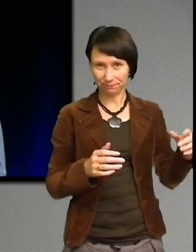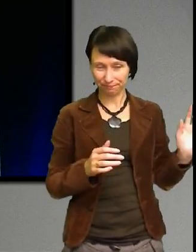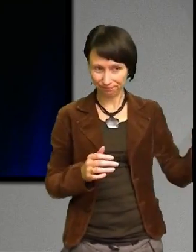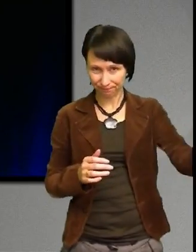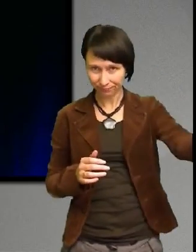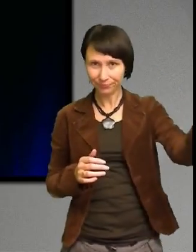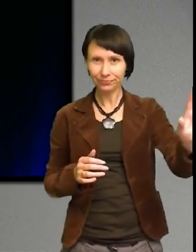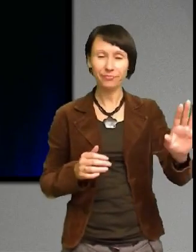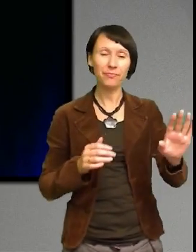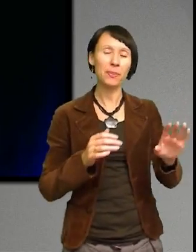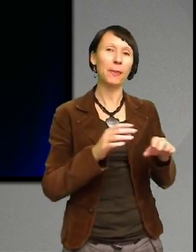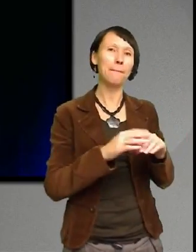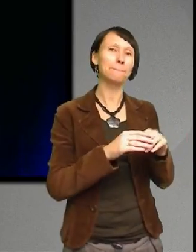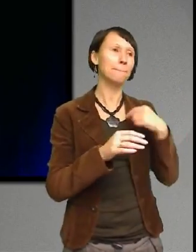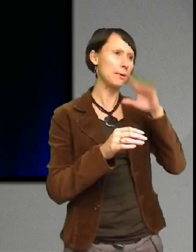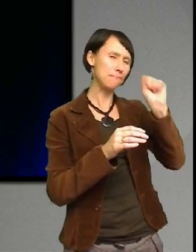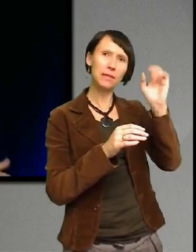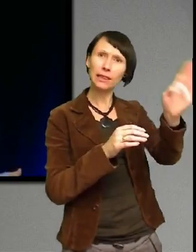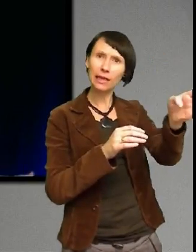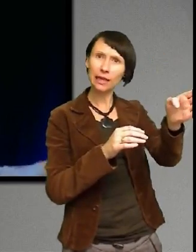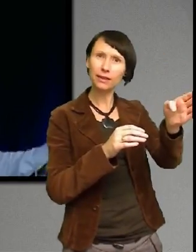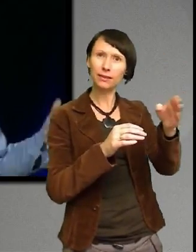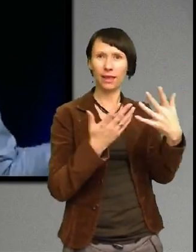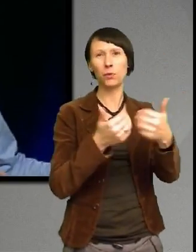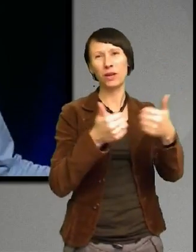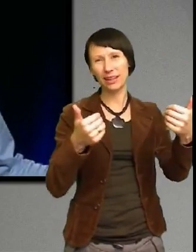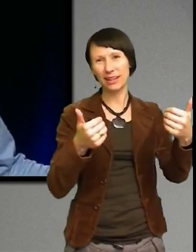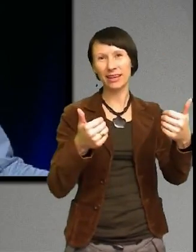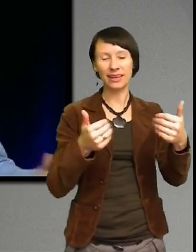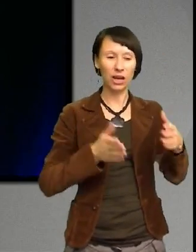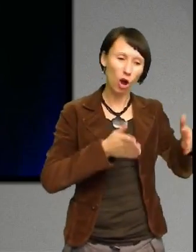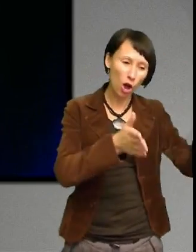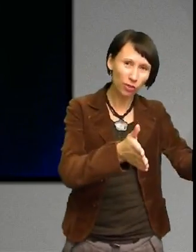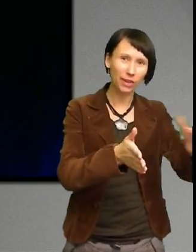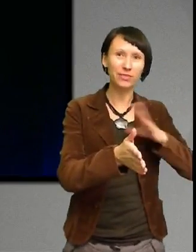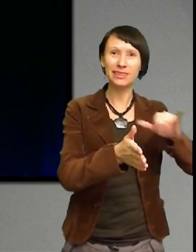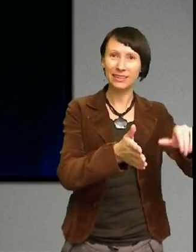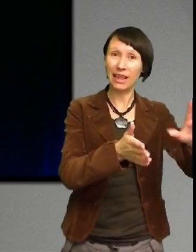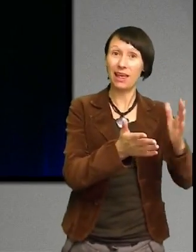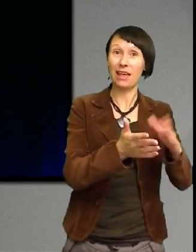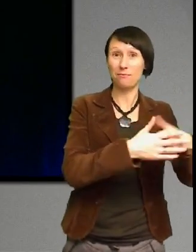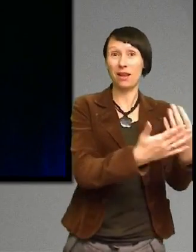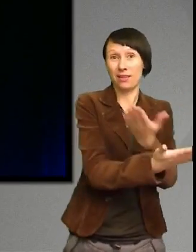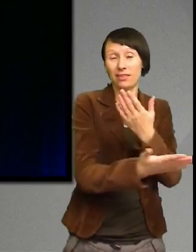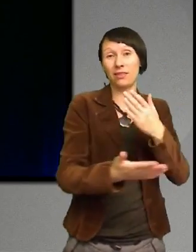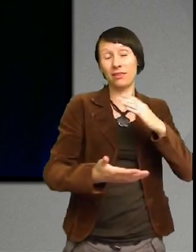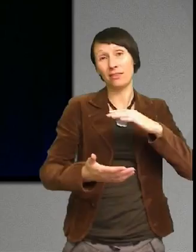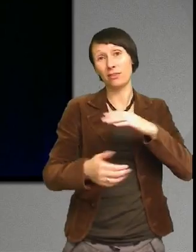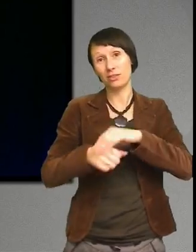Det jag genast la märke till var självklart skillnaden mellan gatorna där och gatorna i Sverige. Men det var inte